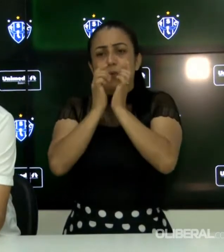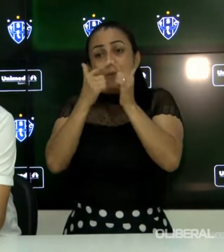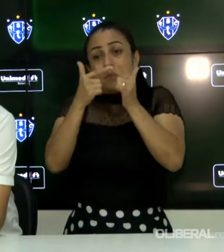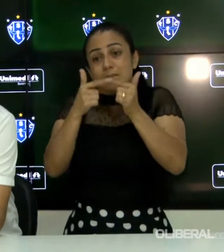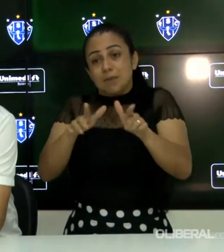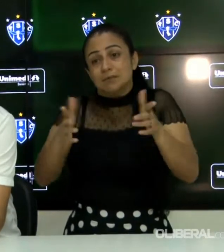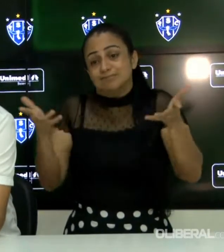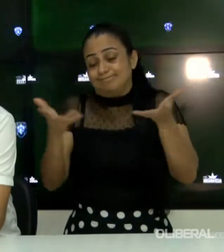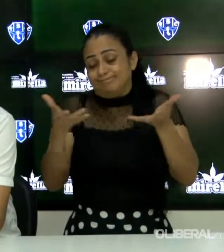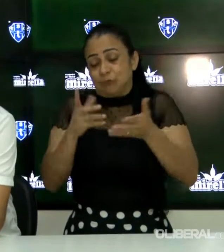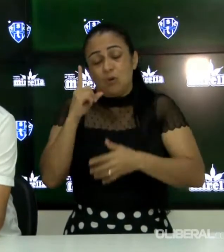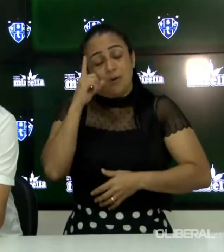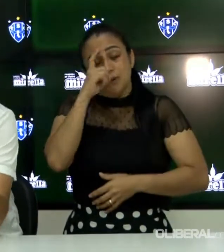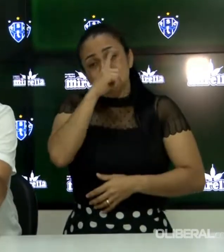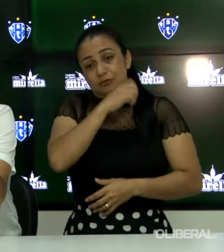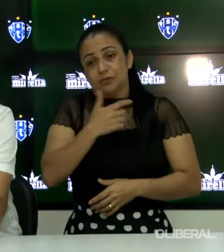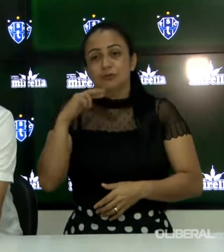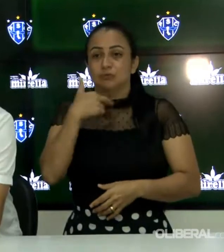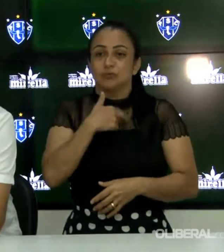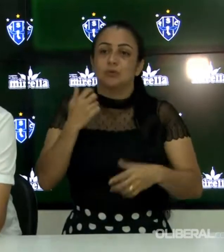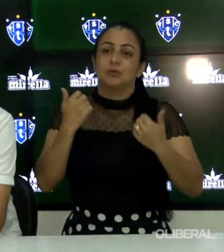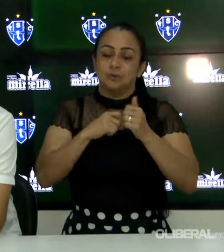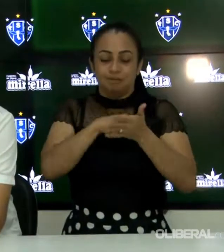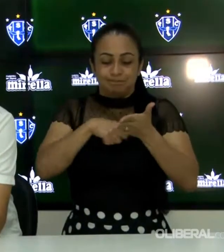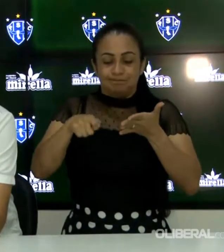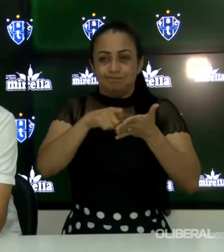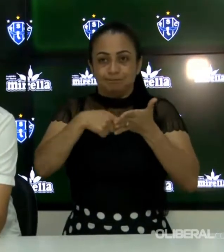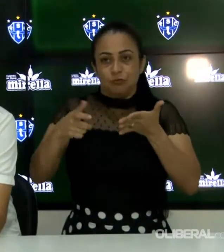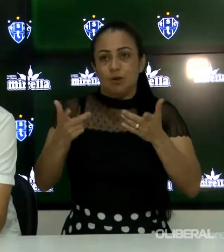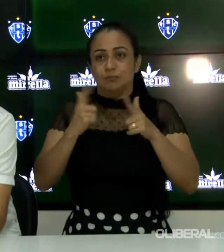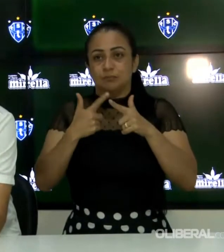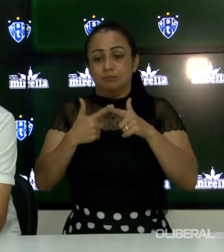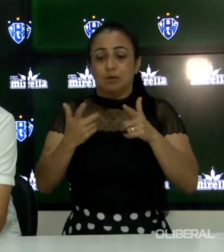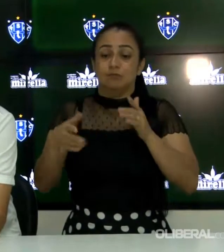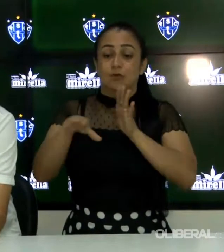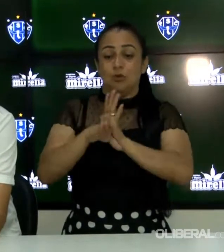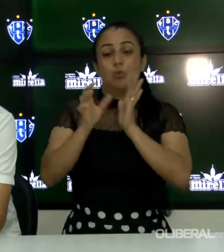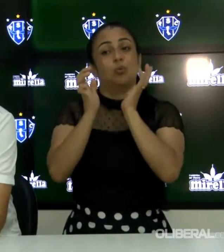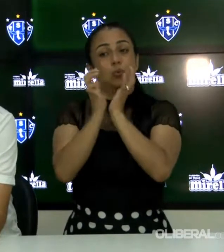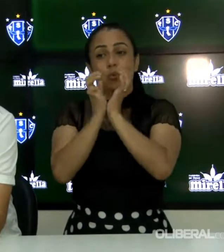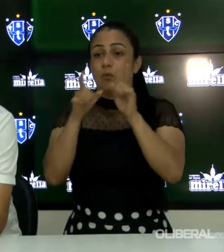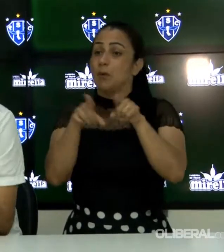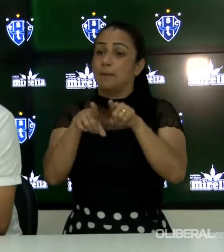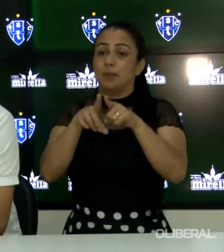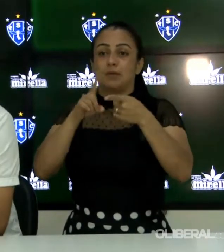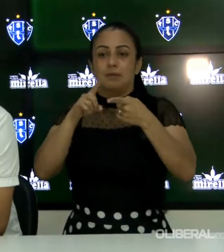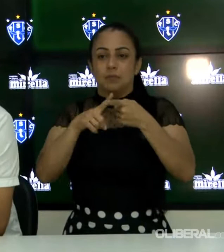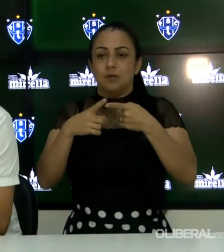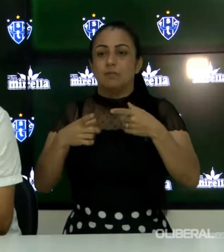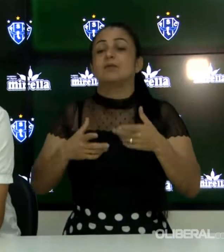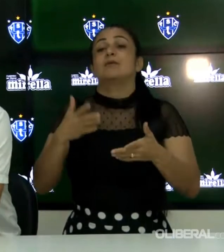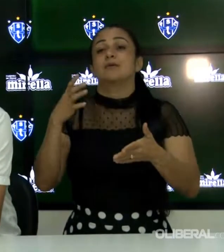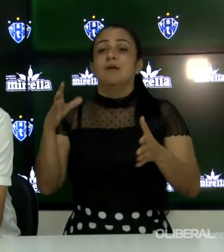mas agora a gente fazer as correções que possivelmente vão vir outras equipes com essa proposta que o Juventude veio de uma marcação